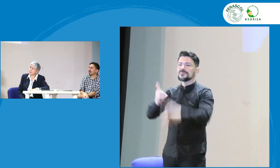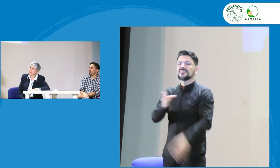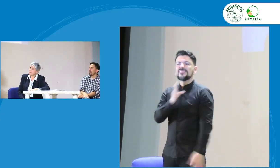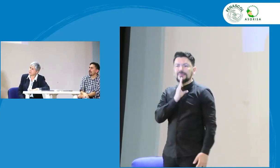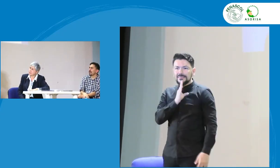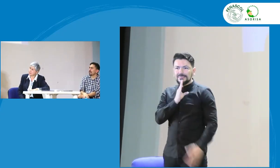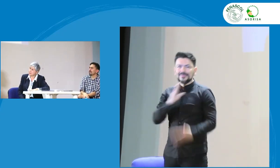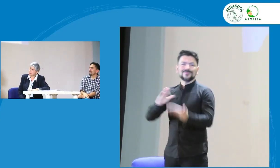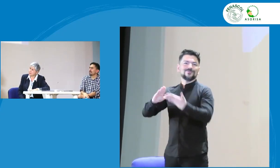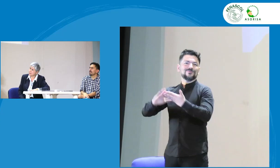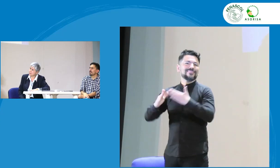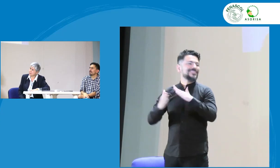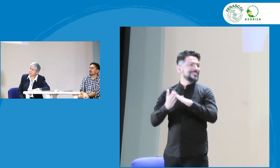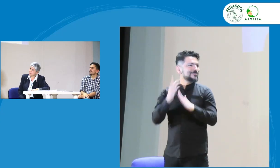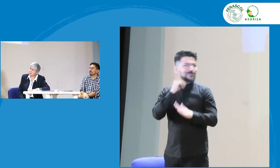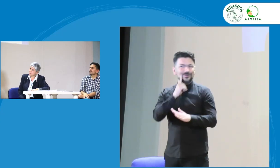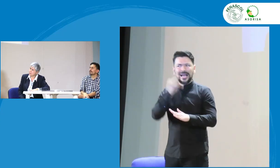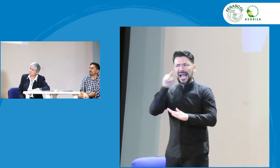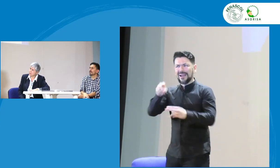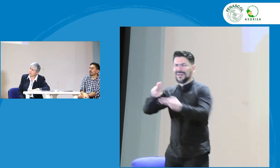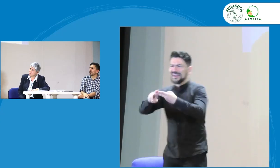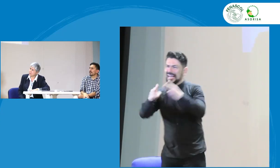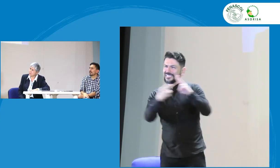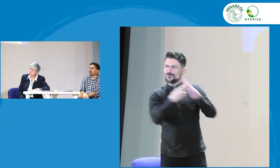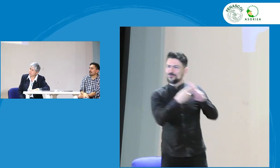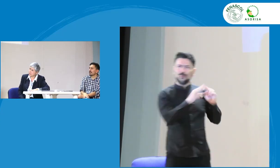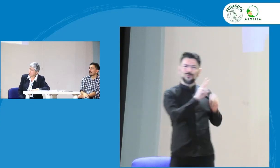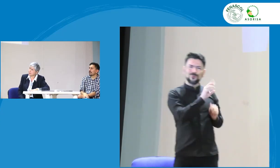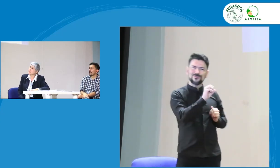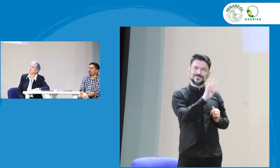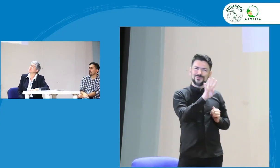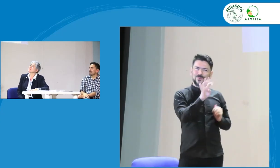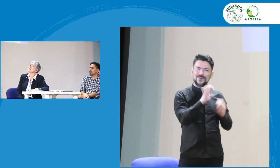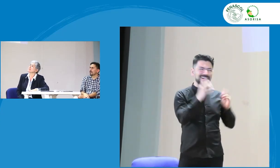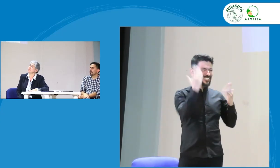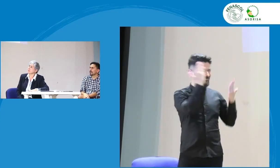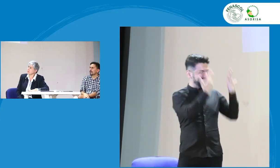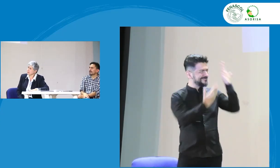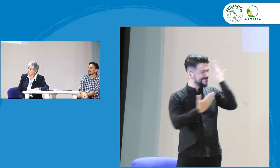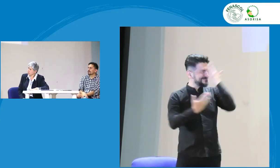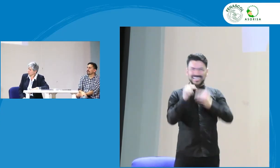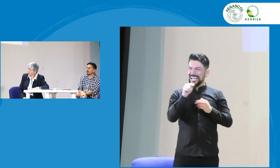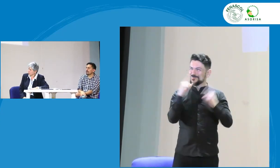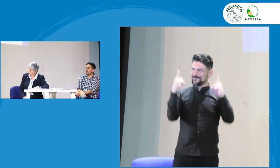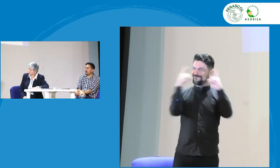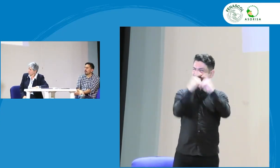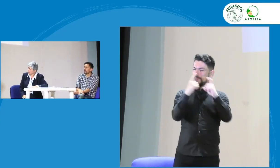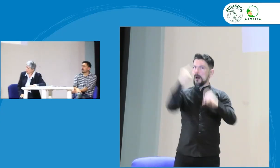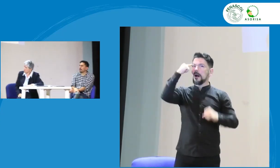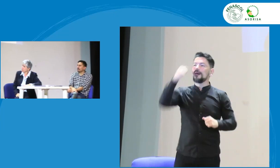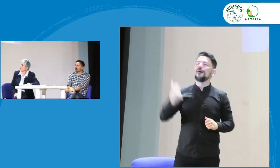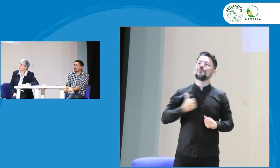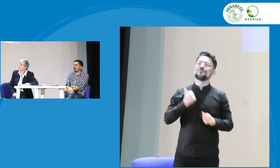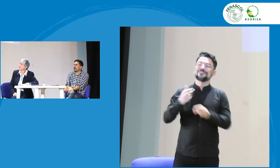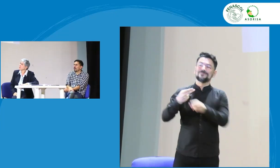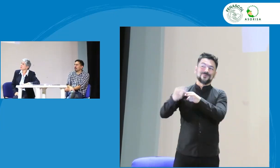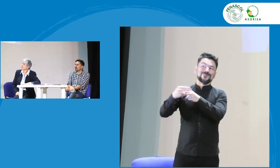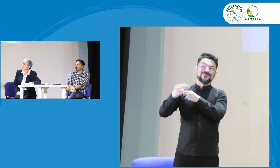Luz con respecto a Comunidad Sorda y podemos mirar y comparar con la 2049